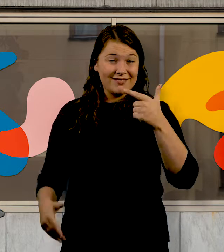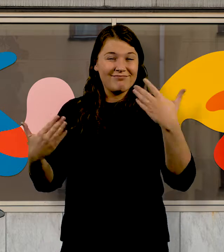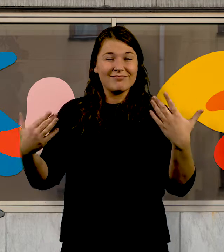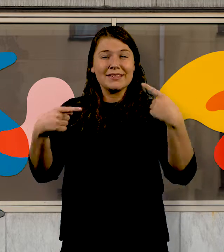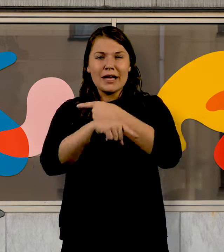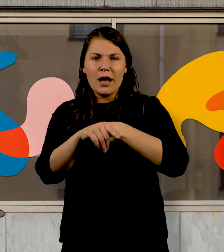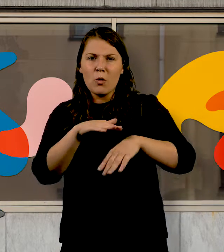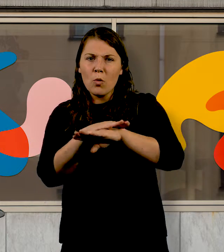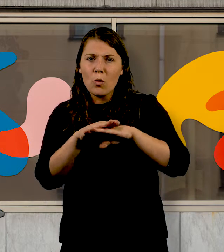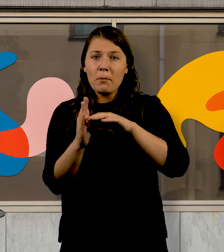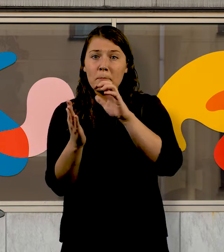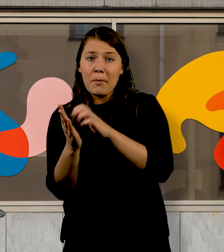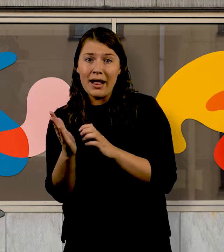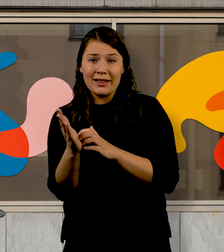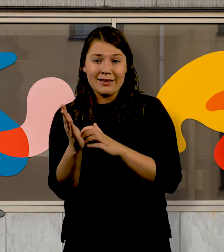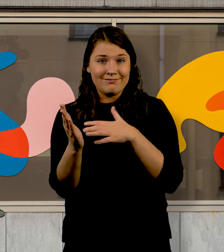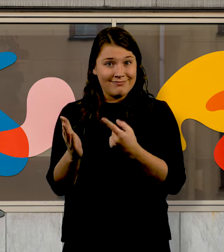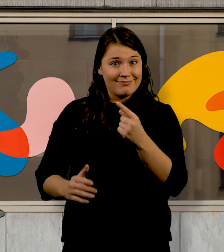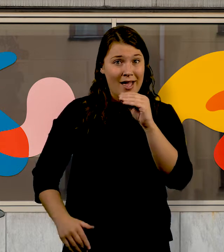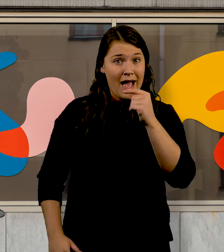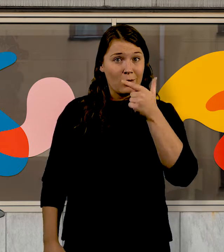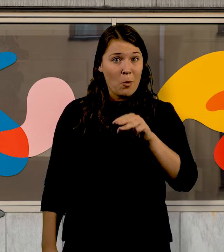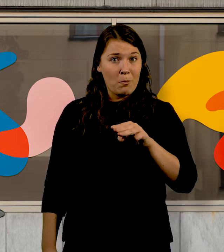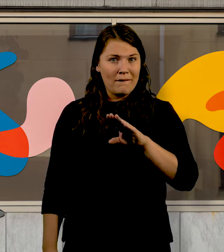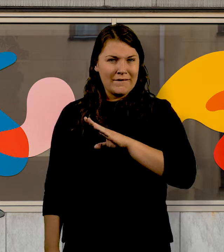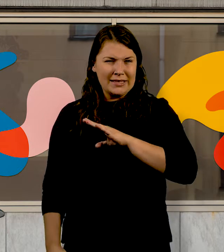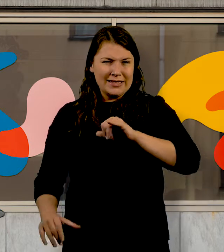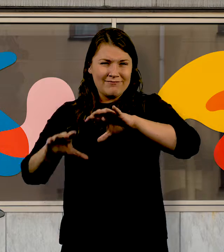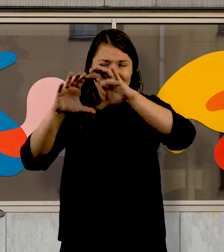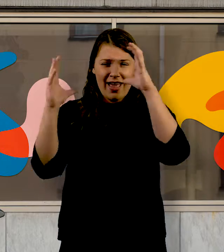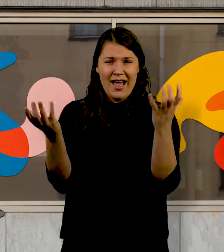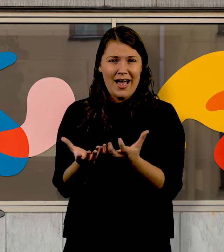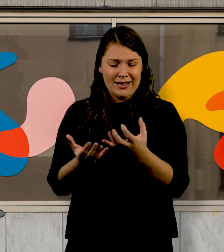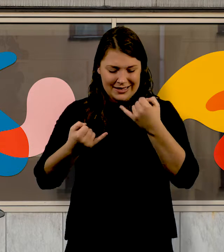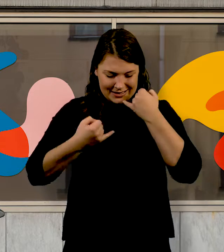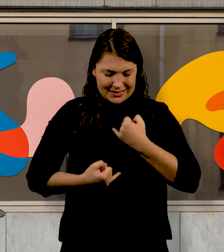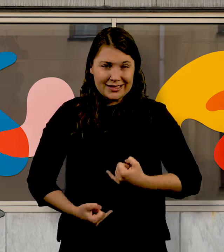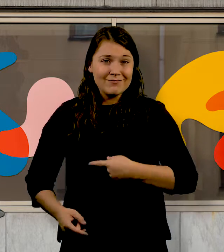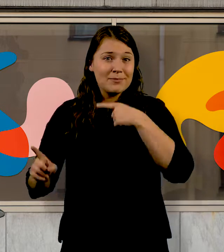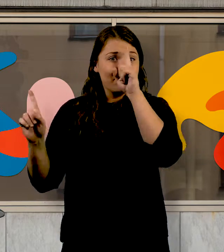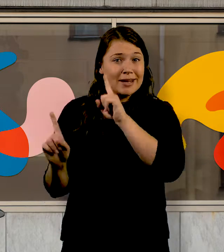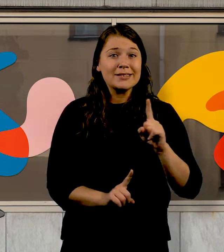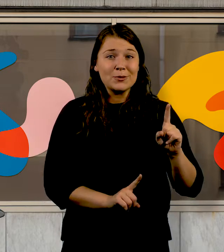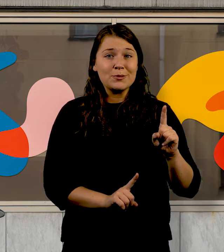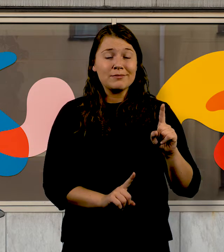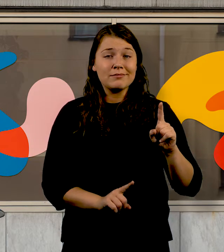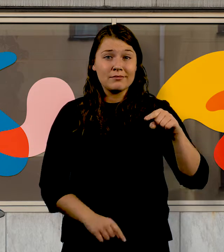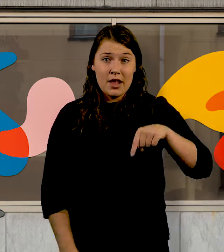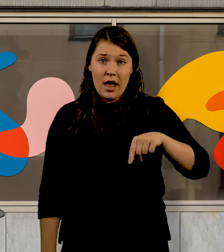de matematiska grundteman som bygger allt från atomer till människor. De är, när de färgglatt dansar fram längs